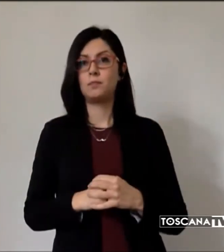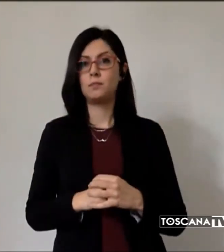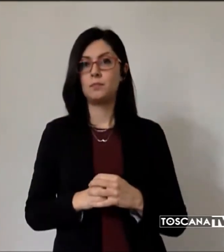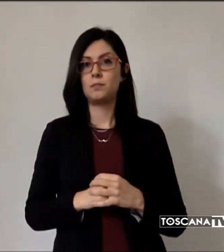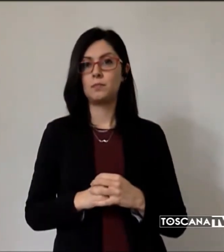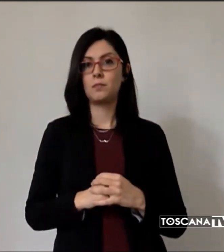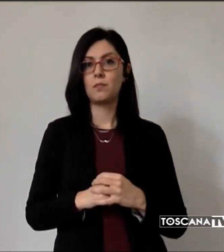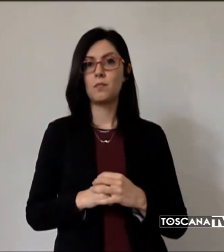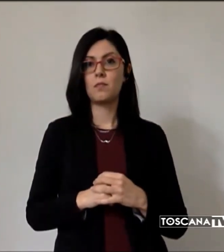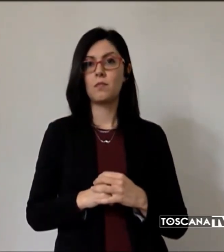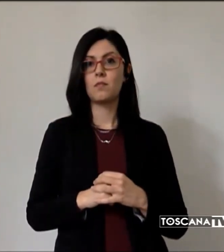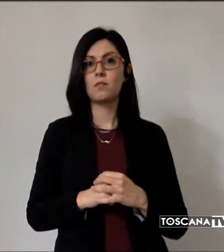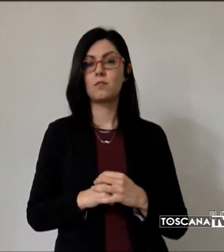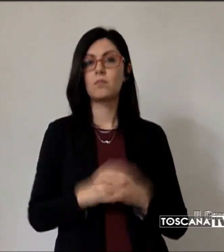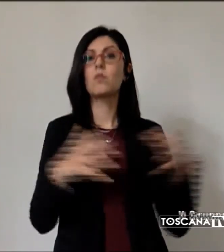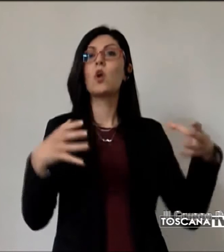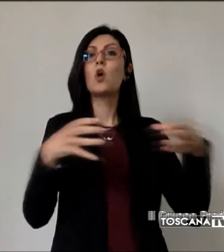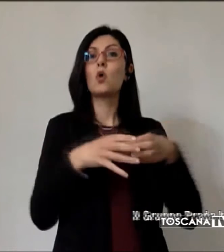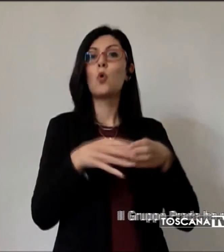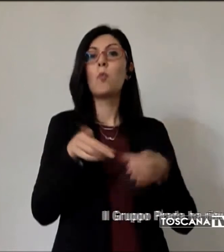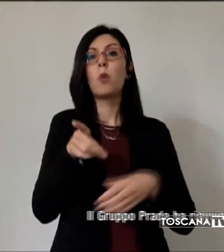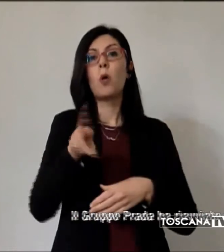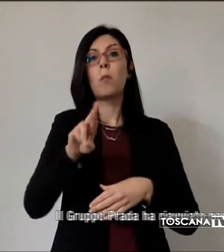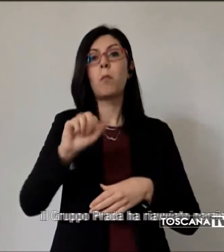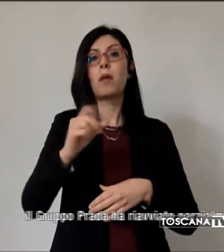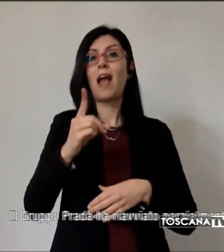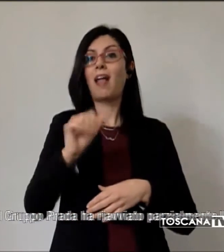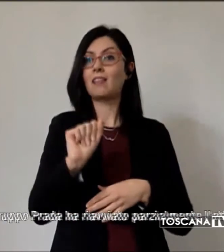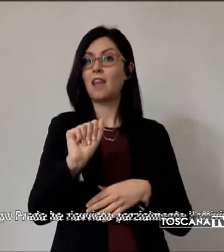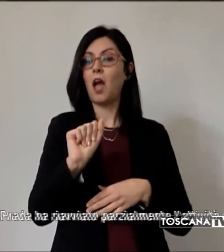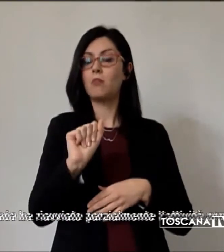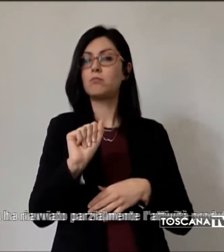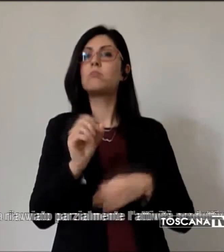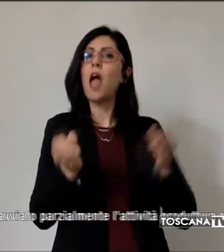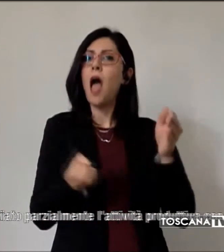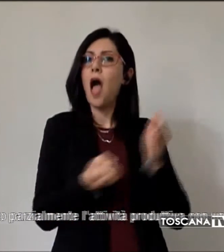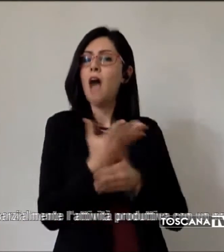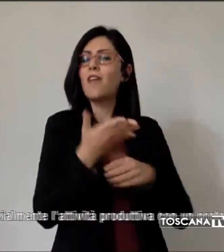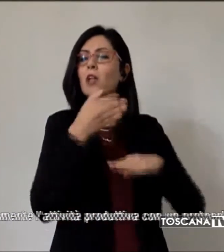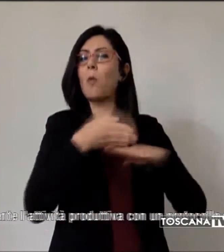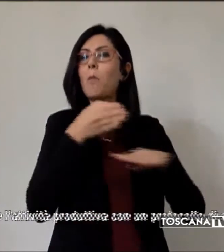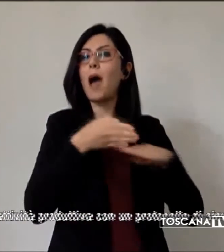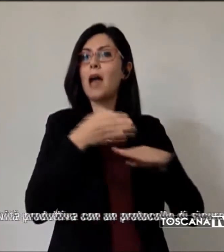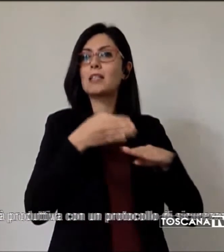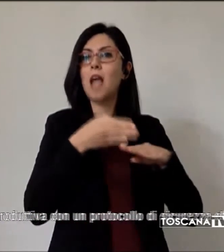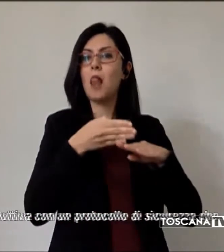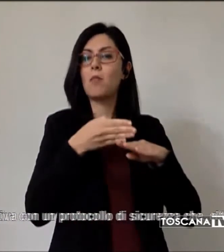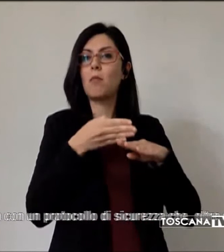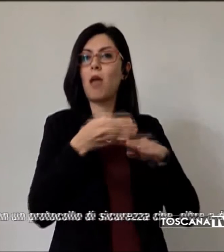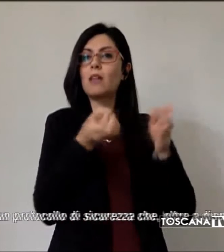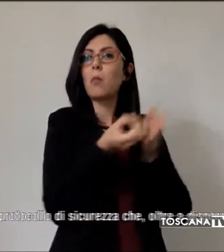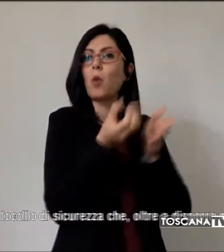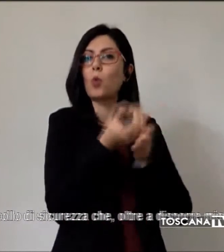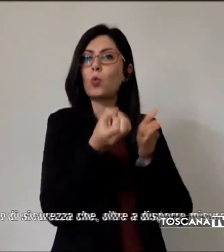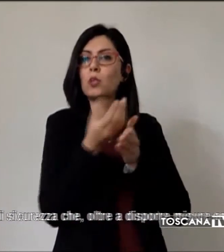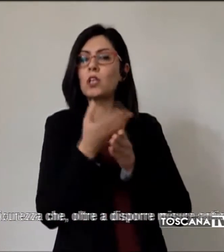Il gruppo Prada ha riavviato parzialmente l'attività produttiva con un protocollo di